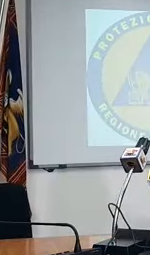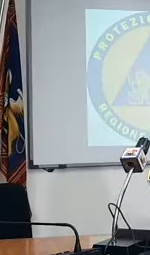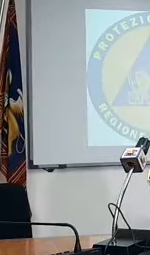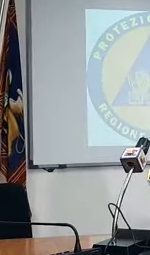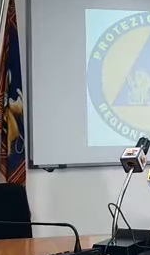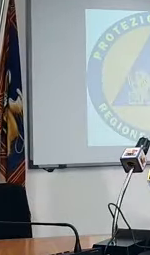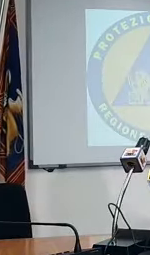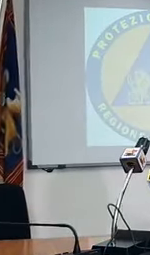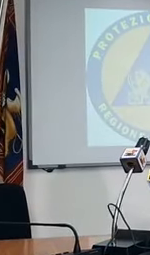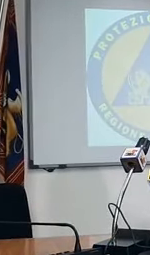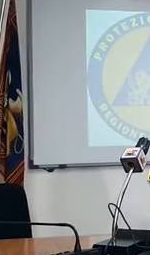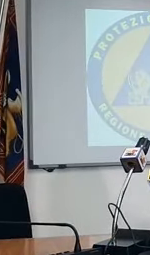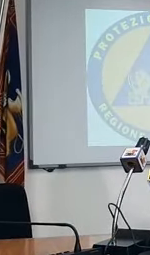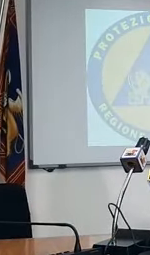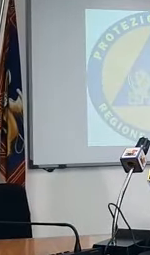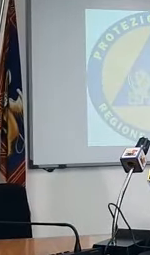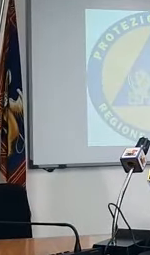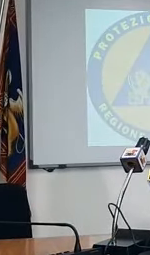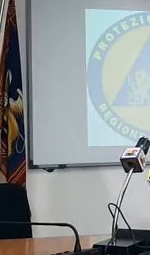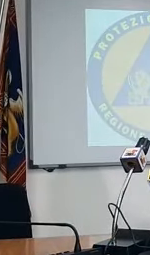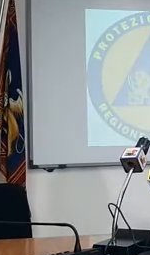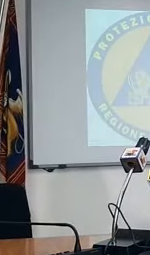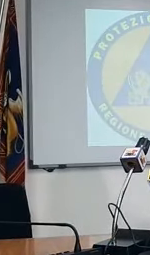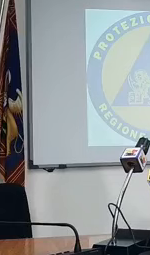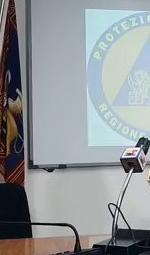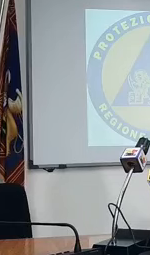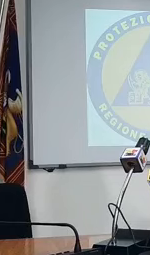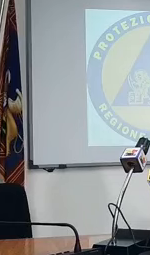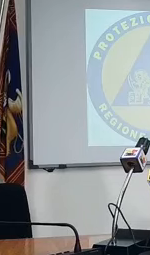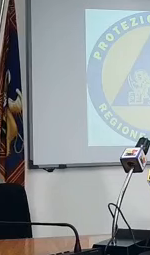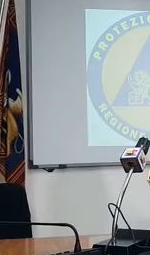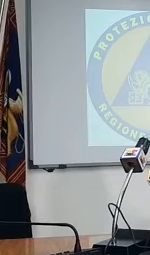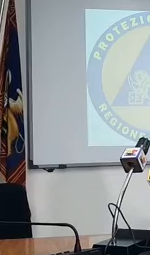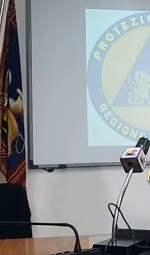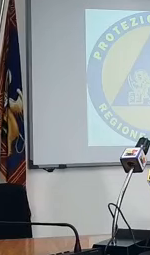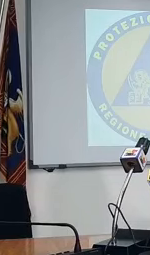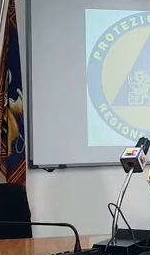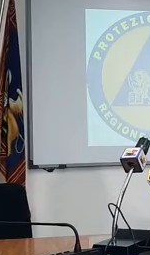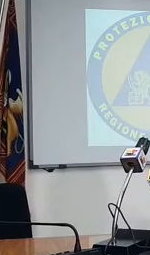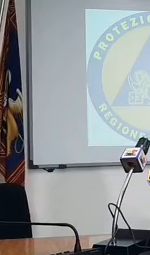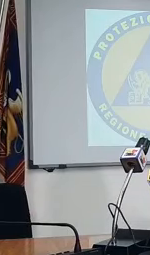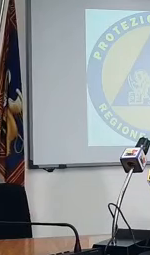tutti